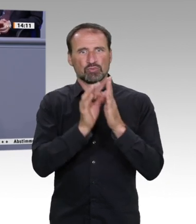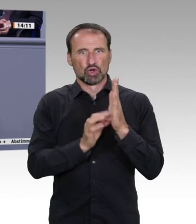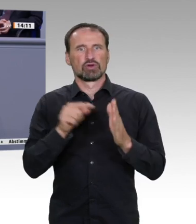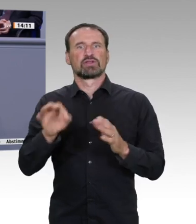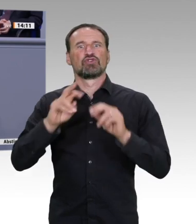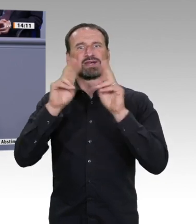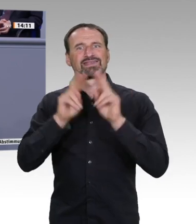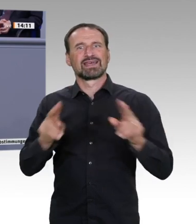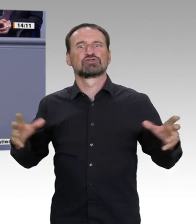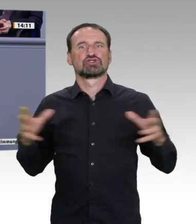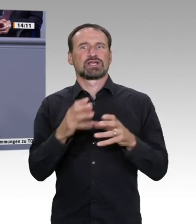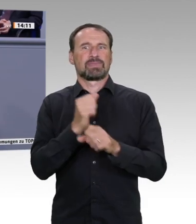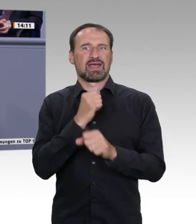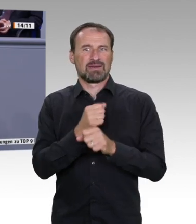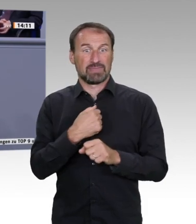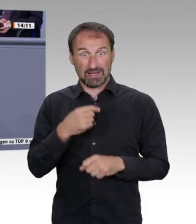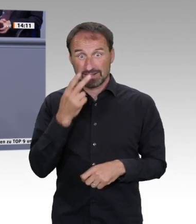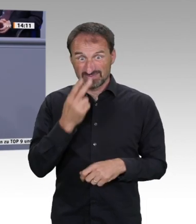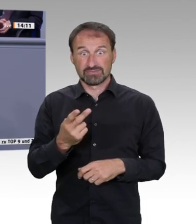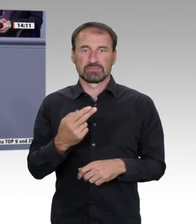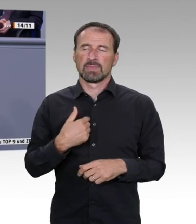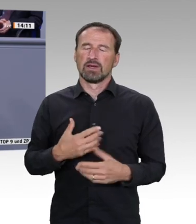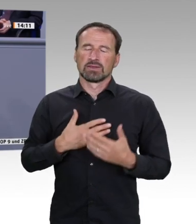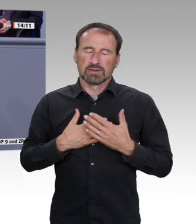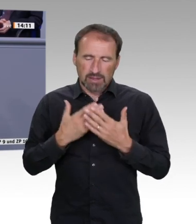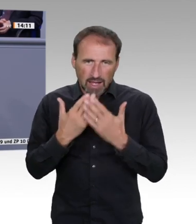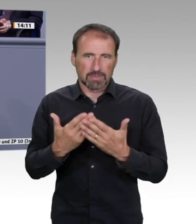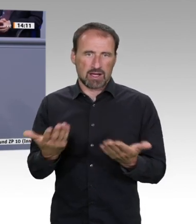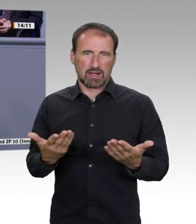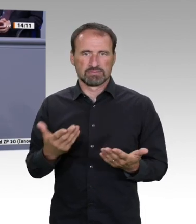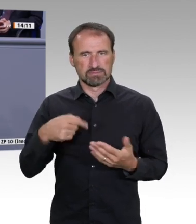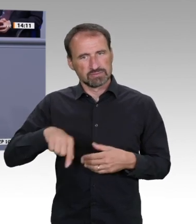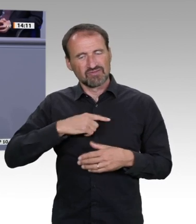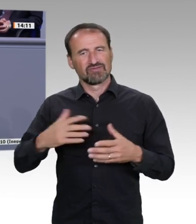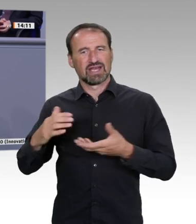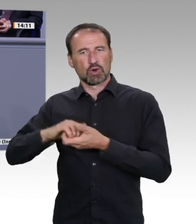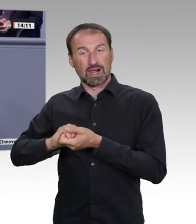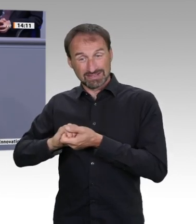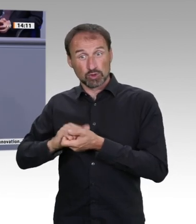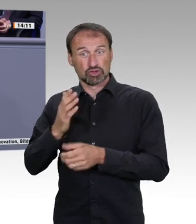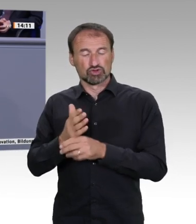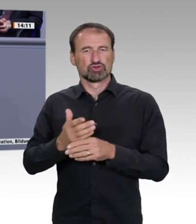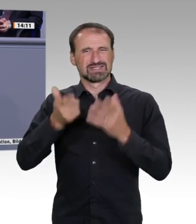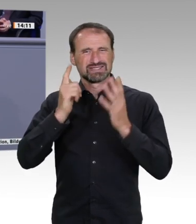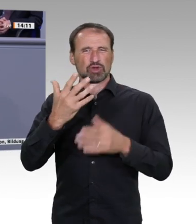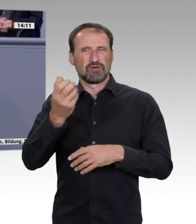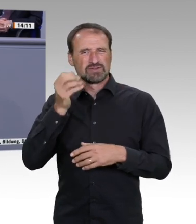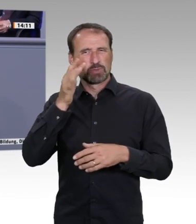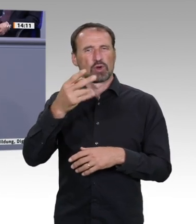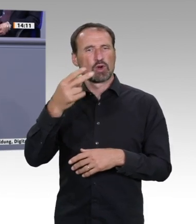Forschungsnetzwerke aufbauen. Wie wichtig das ist, sehen wir aktuell. Wir dachten über viele Jahre, manche Krankheit ist halt ein